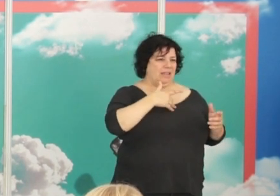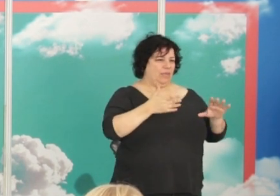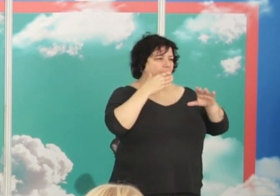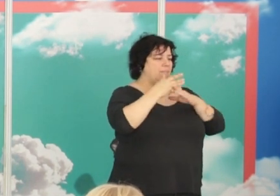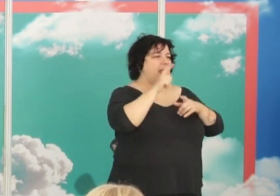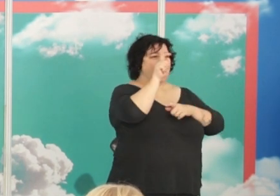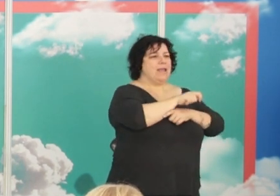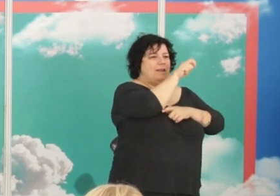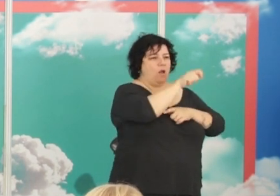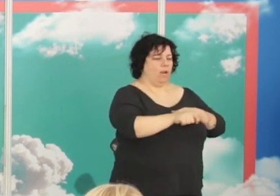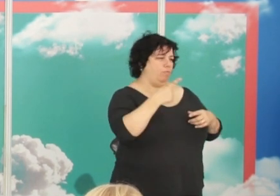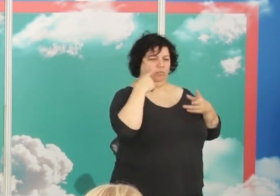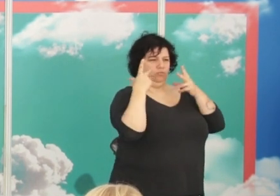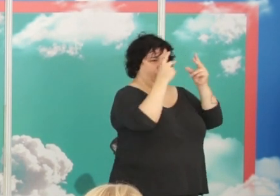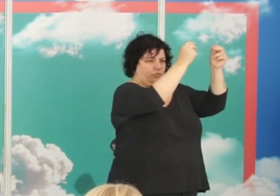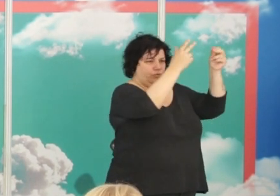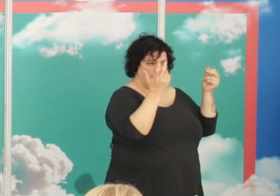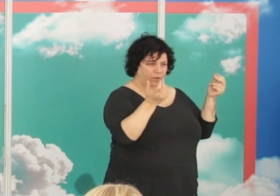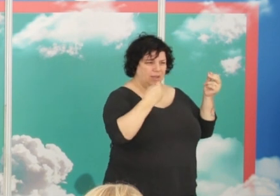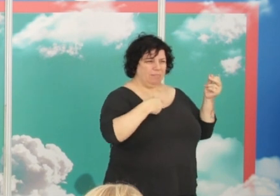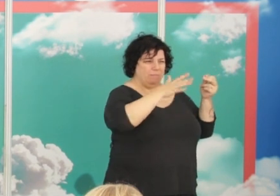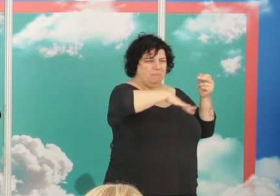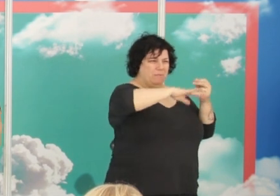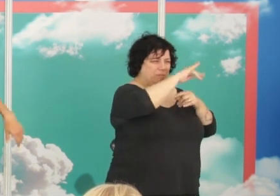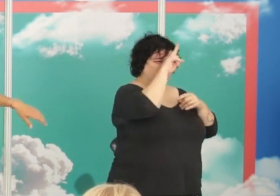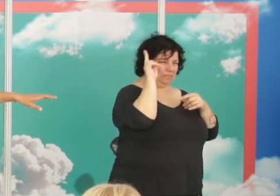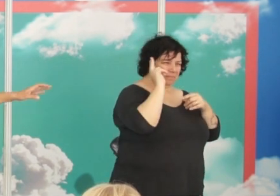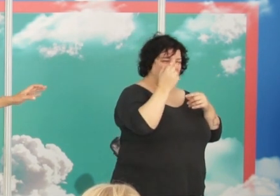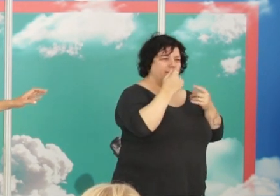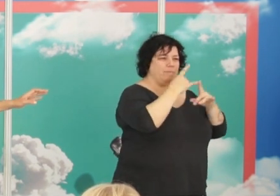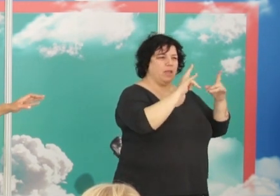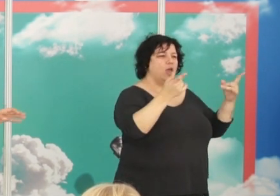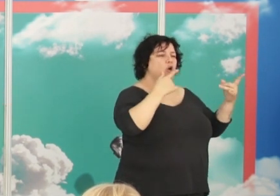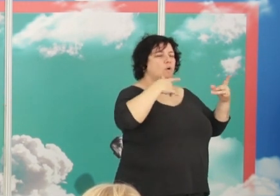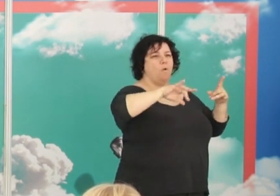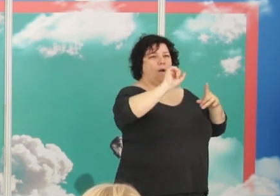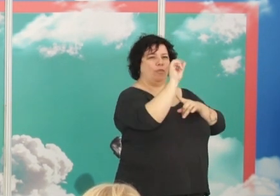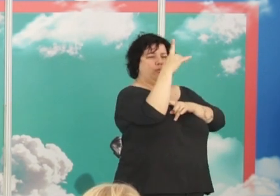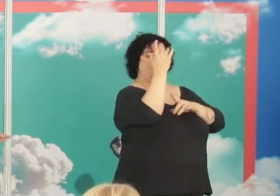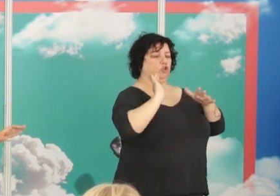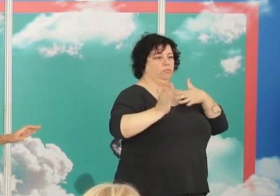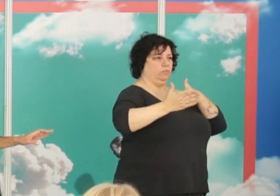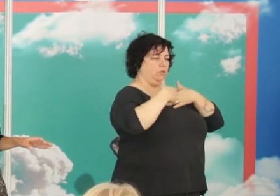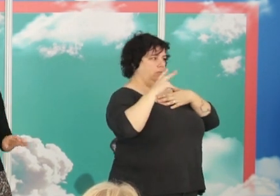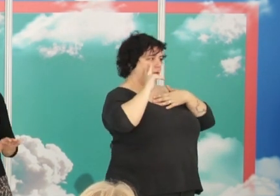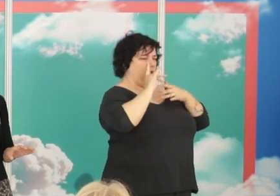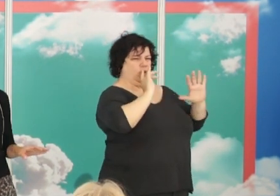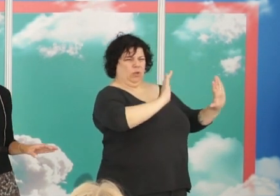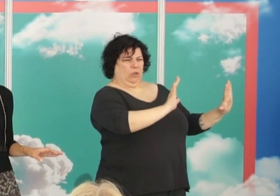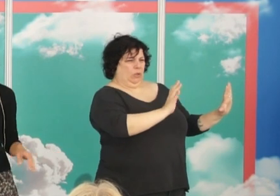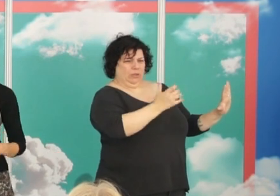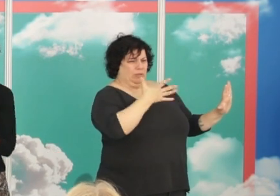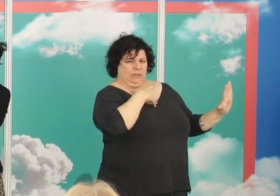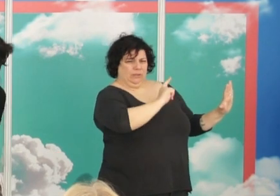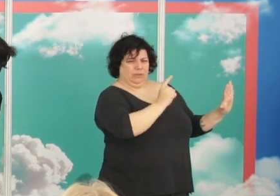a la inauguración de ese monumento que hay en el retiro que le representa como un dios togado porque le horrorizó eso le